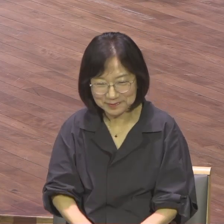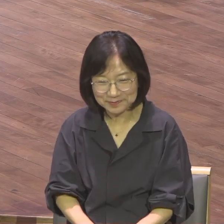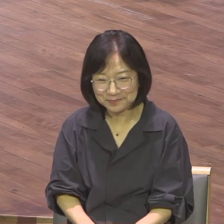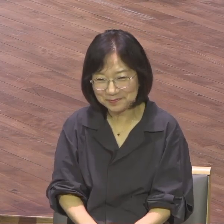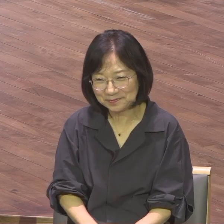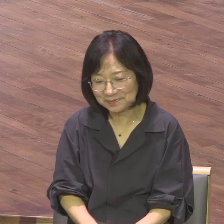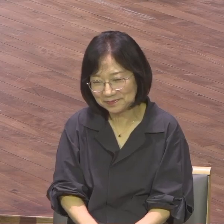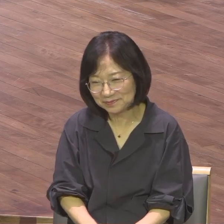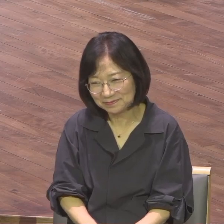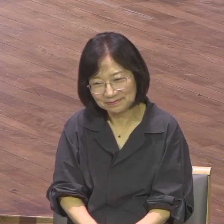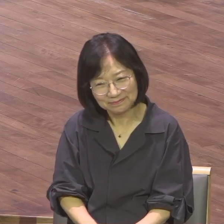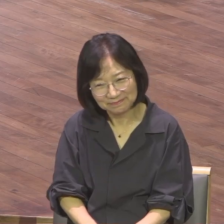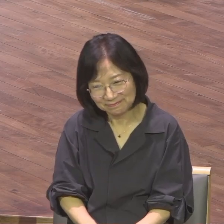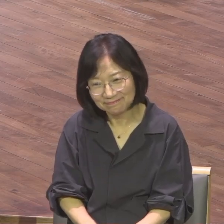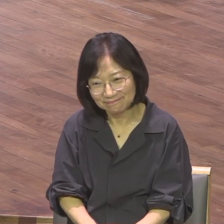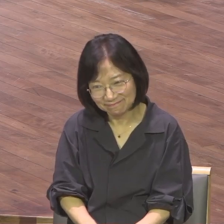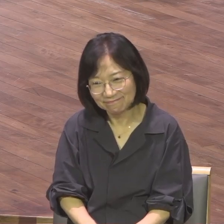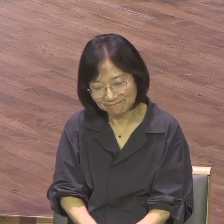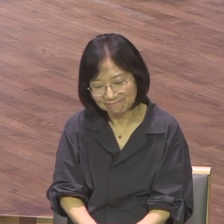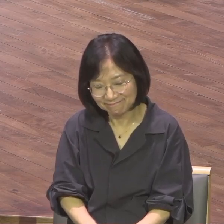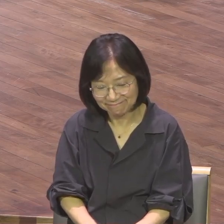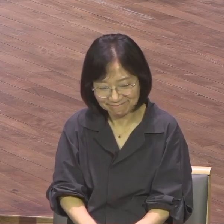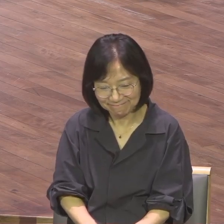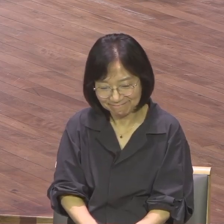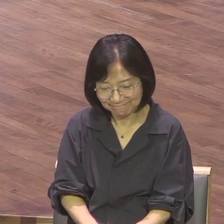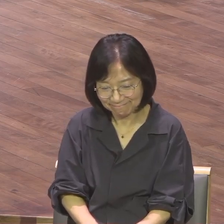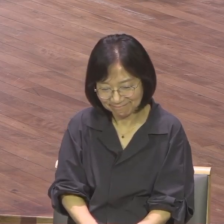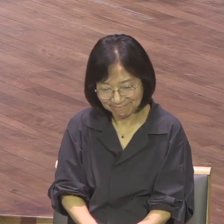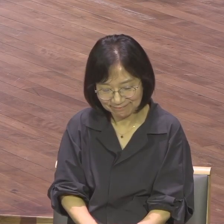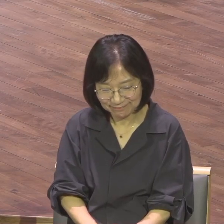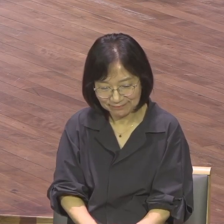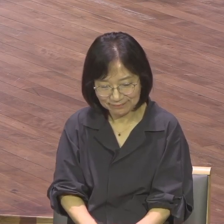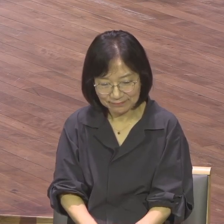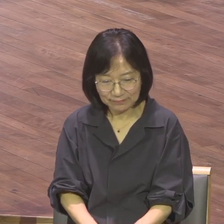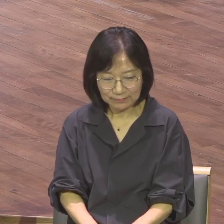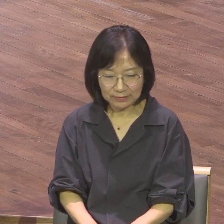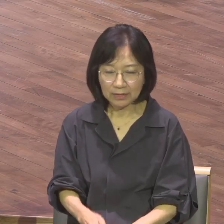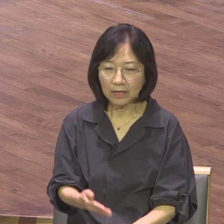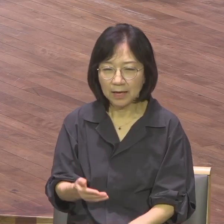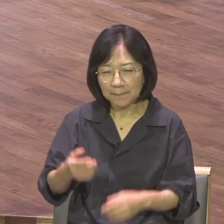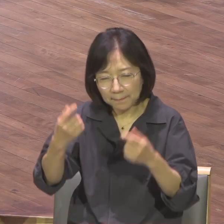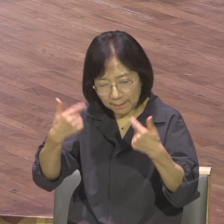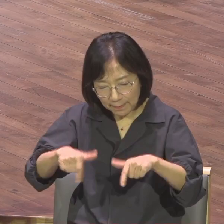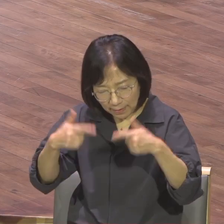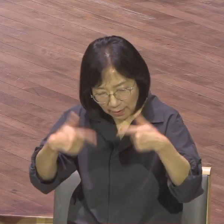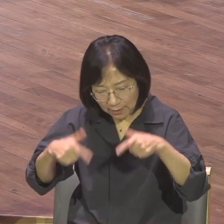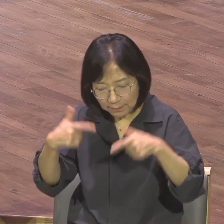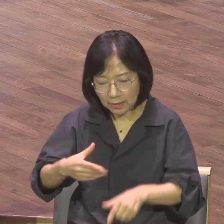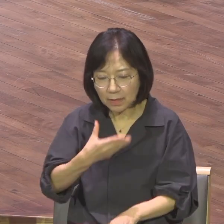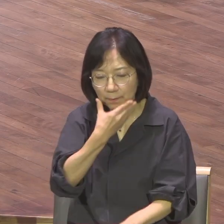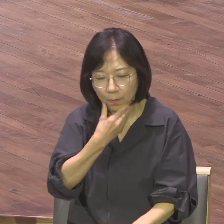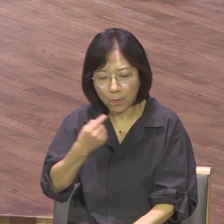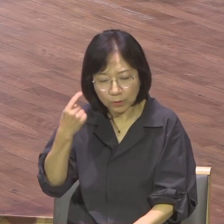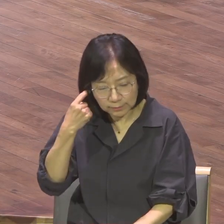과연 맞는 걸까요? 여러분 매일 복음 앞에 서시길 바랍니다 그것도 겸손하게